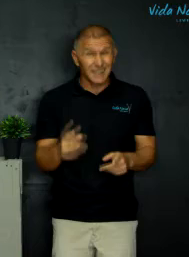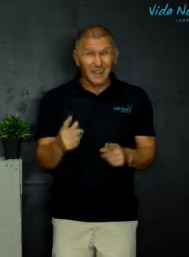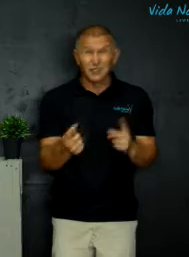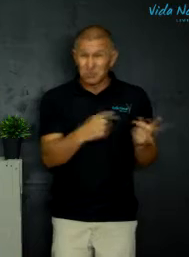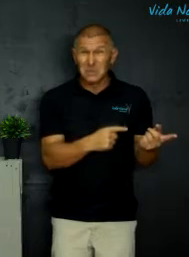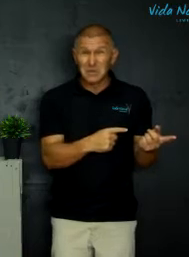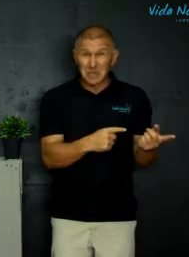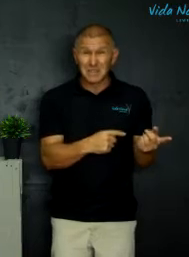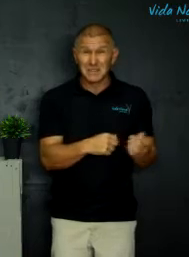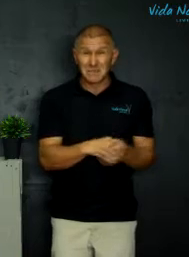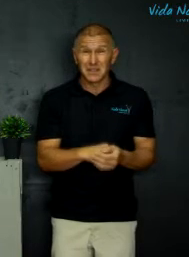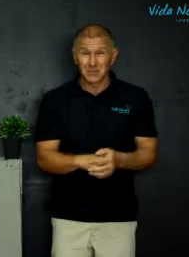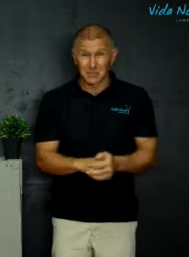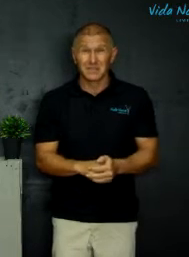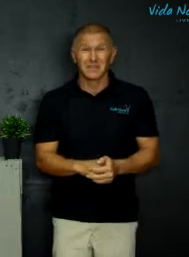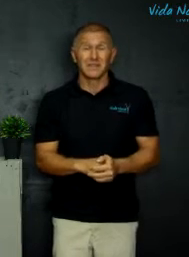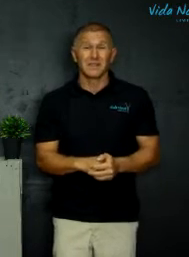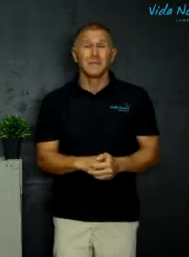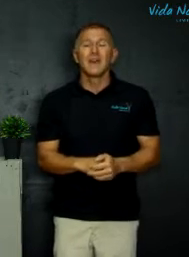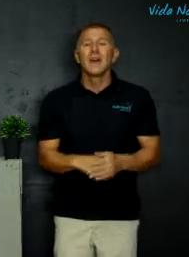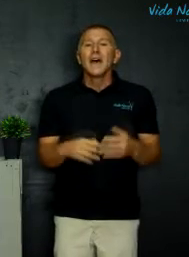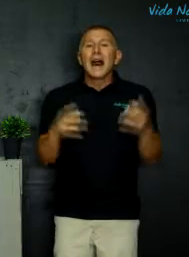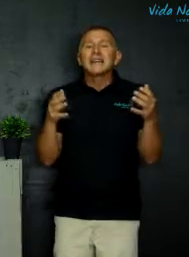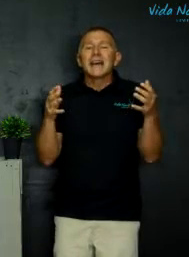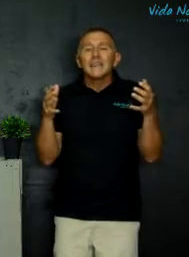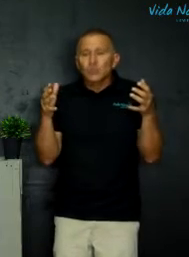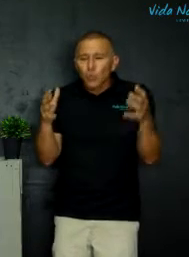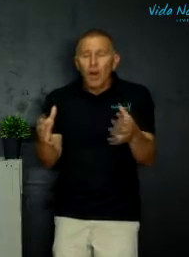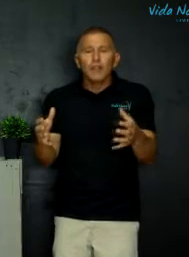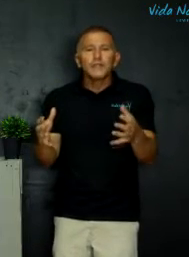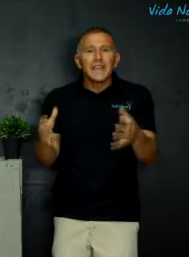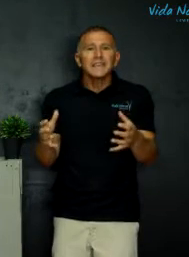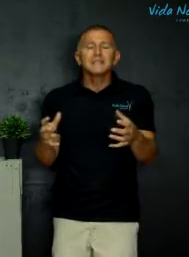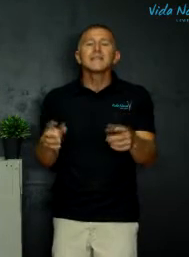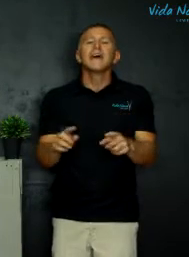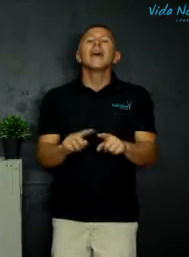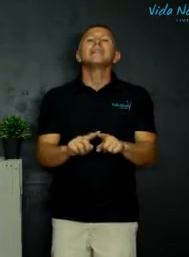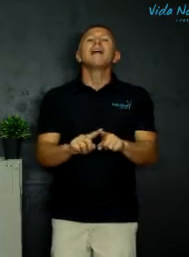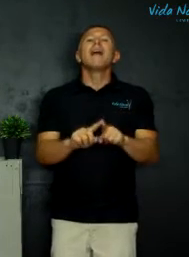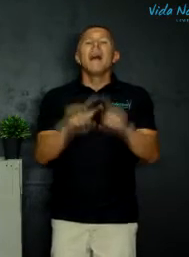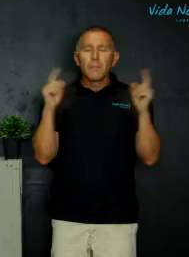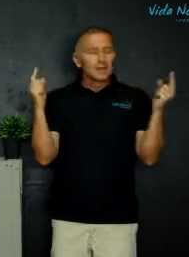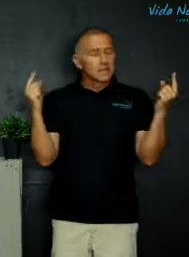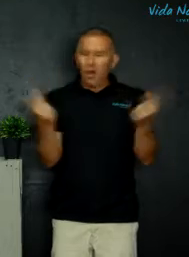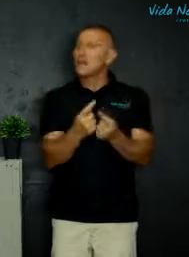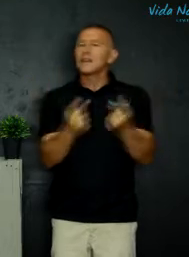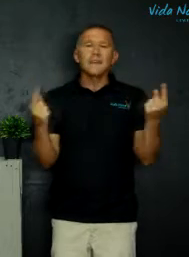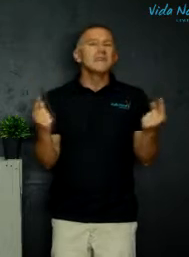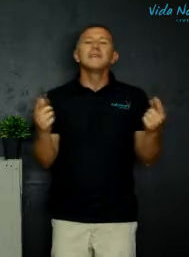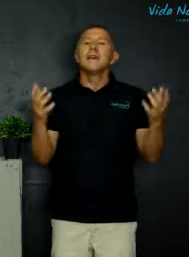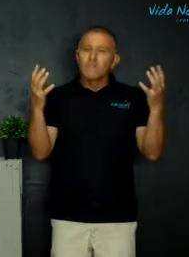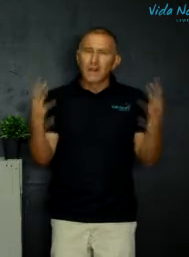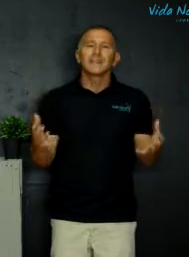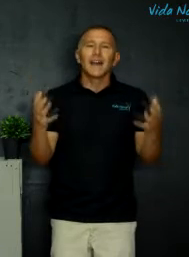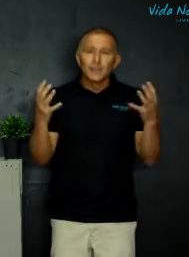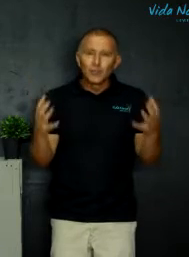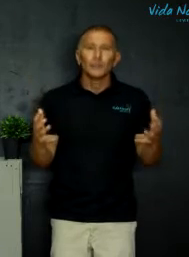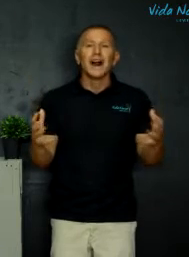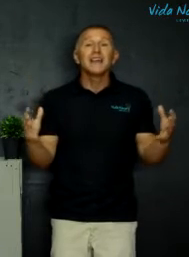ek dink hulle doen bieke beter as die mans op die stadium. As hy twaalf kies, het allmaal dadelike idee wat hy doen, hy